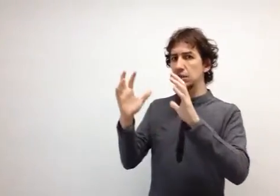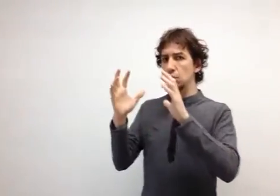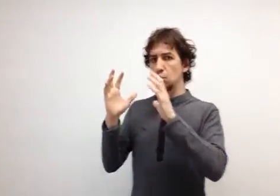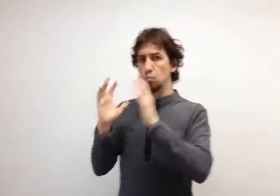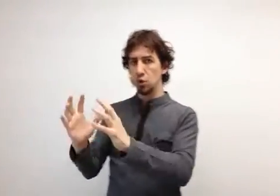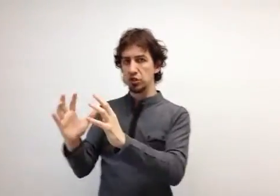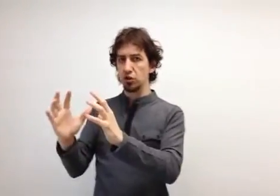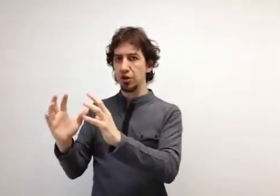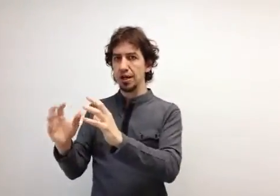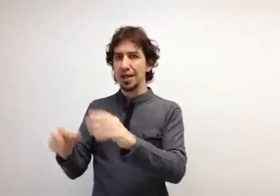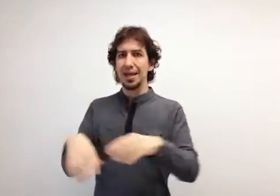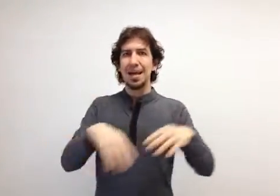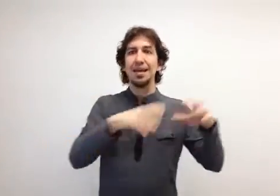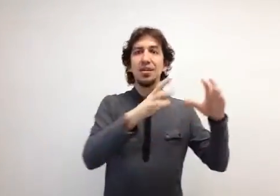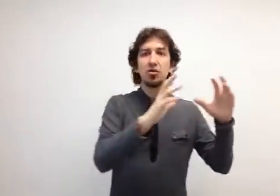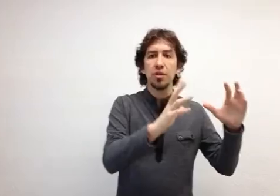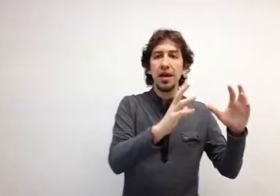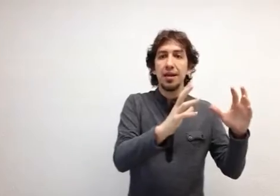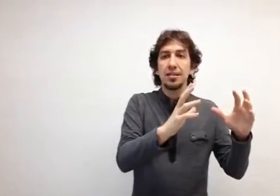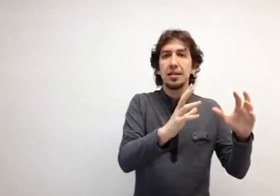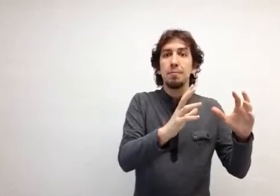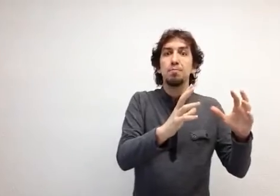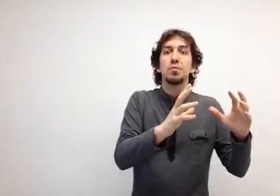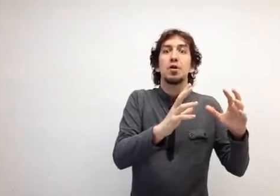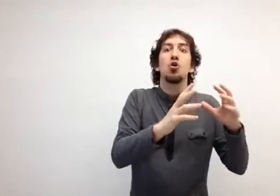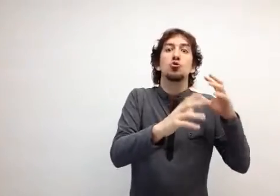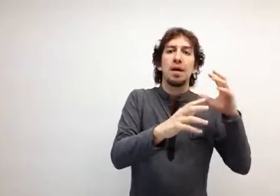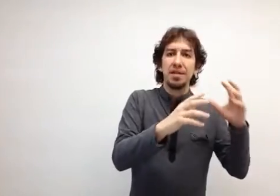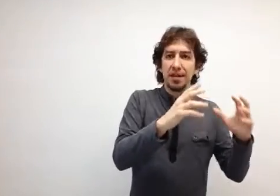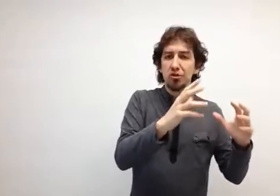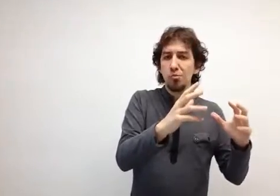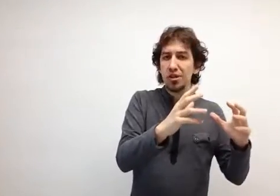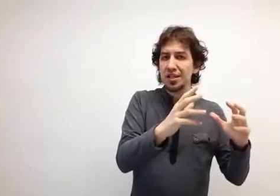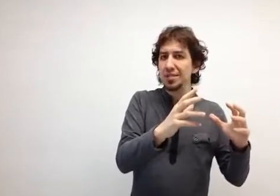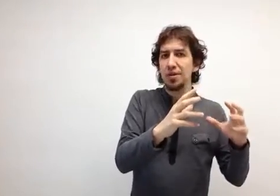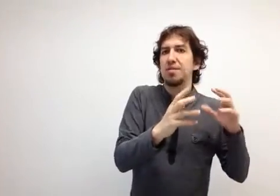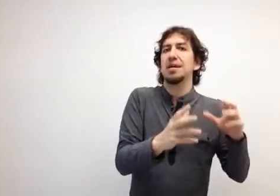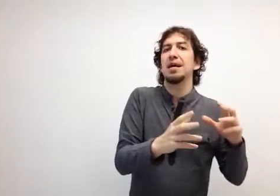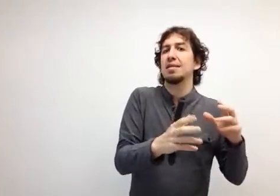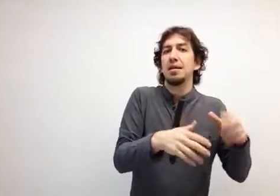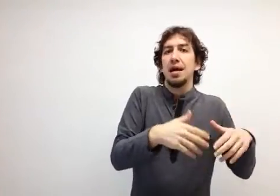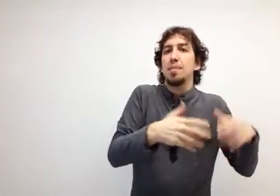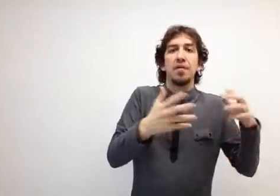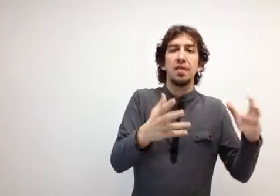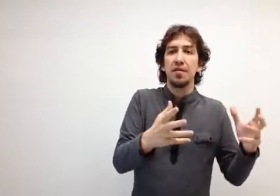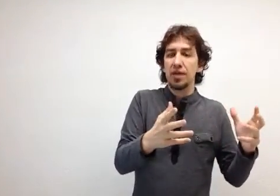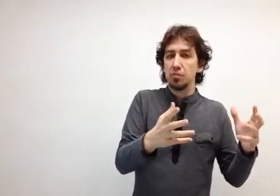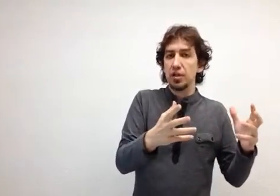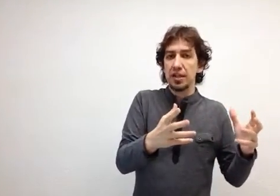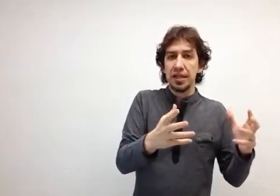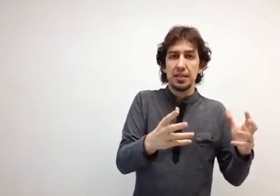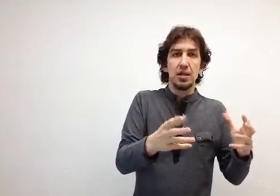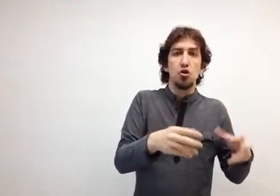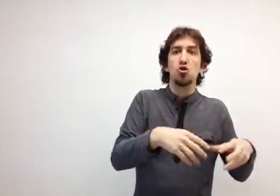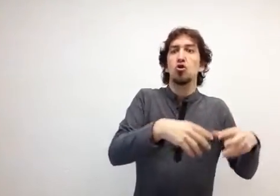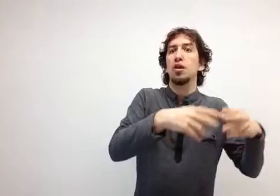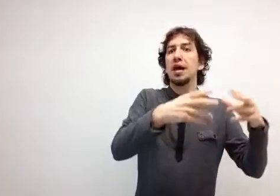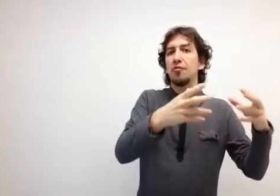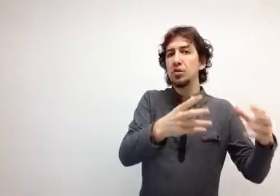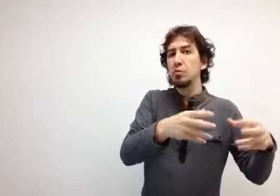vuestro. Y las redes sociales, os parece que son vuestras, pero en realidad, el perfil de Facebook que tenéis, os lo deja Facebook